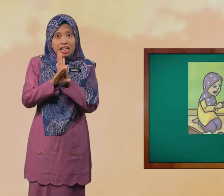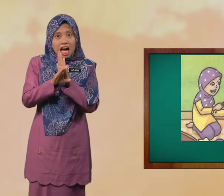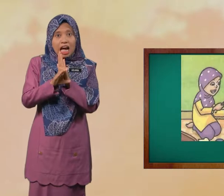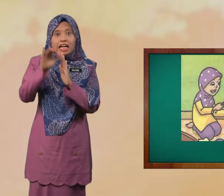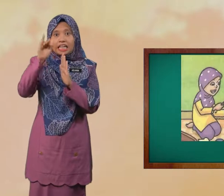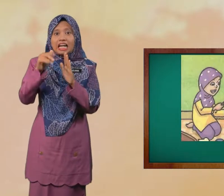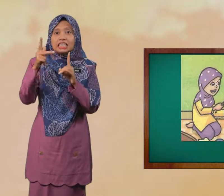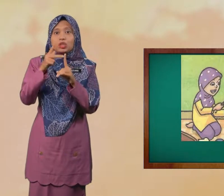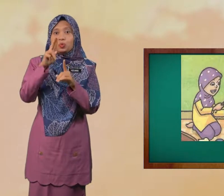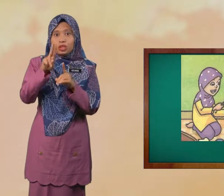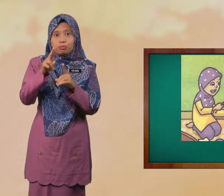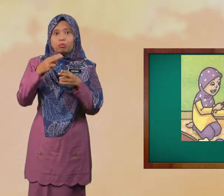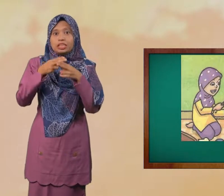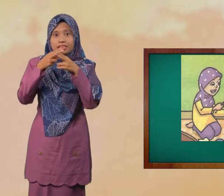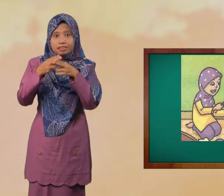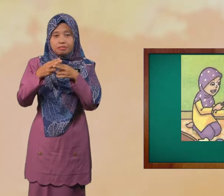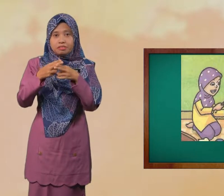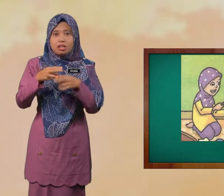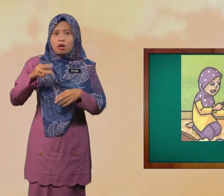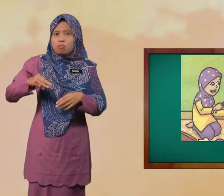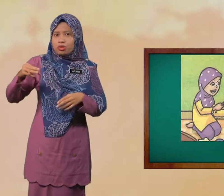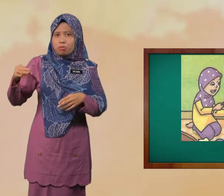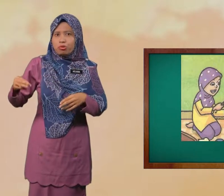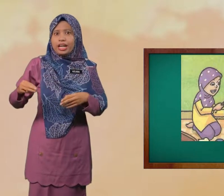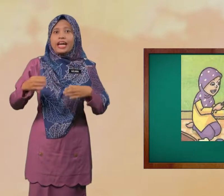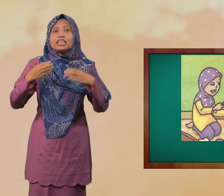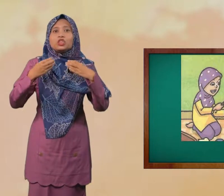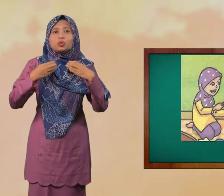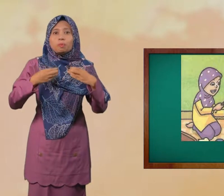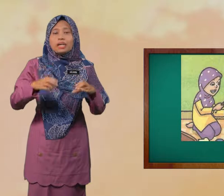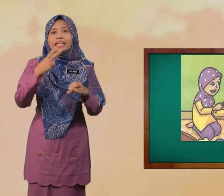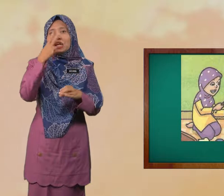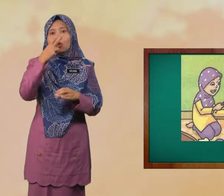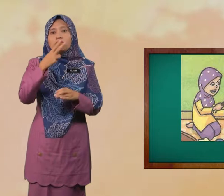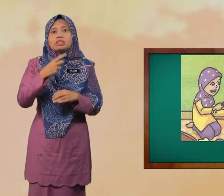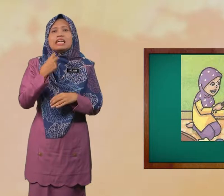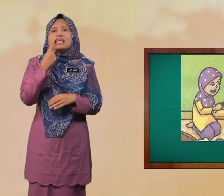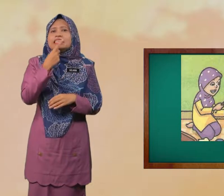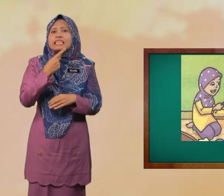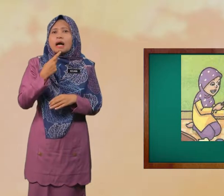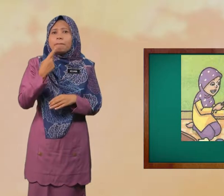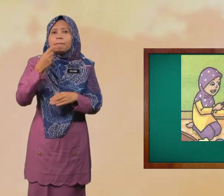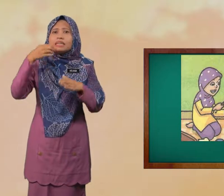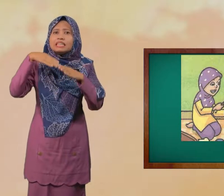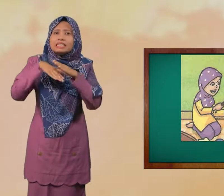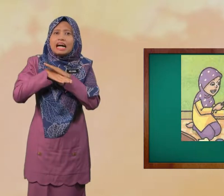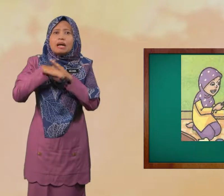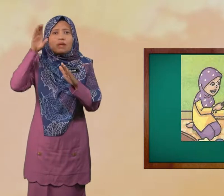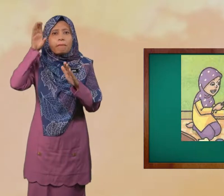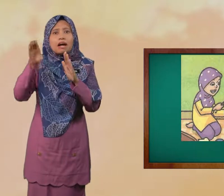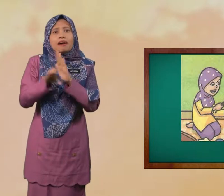Yang Kedua Pula Murid-murid Cuba Tengok Siapa Dalam Gambar